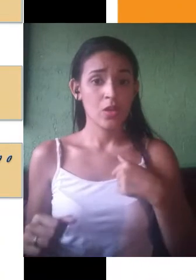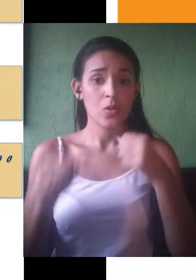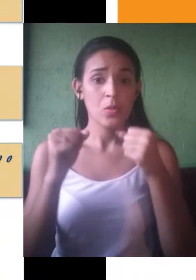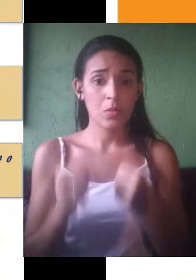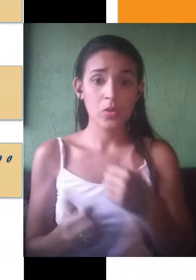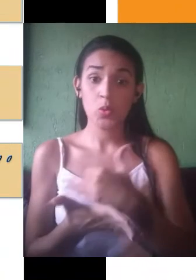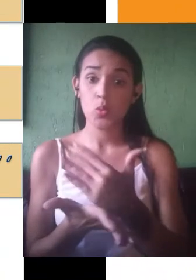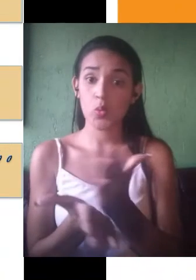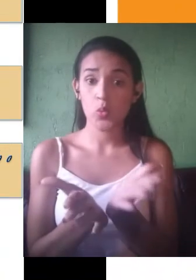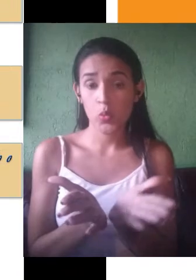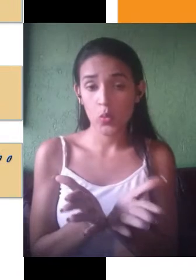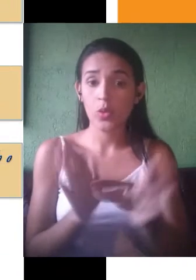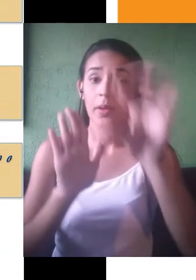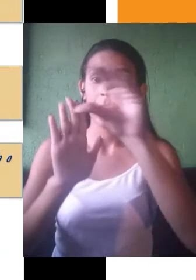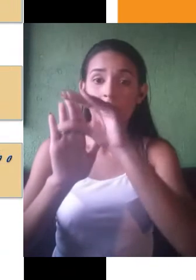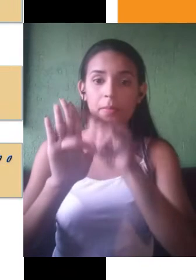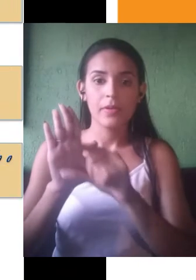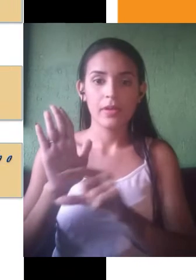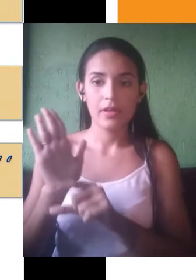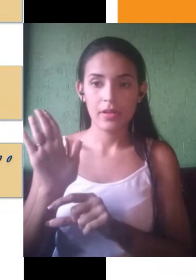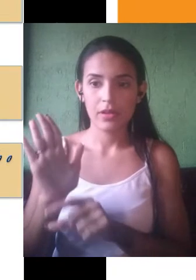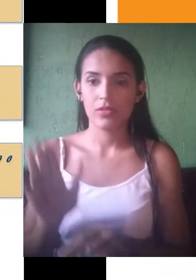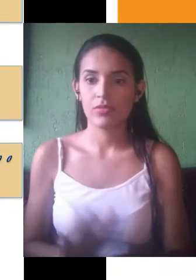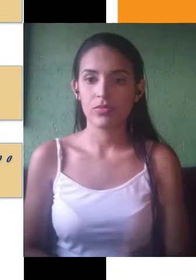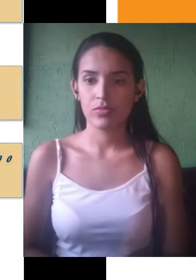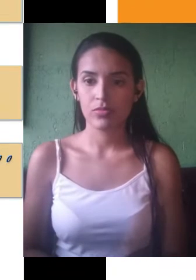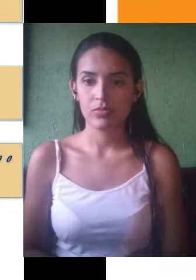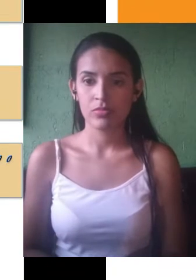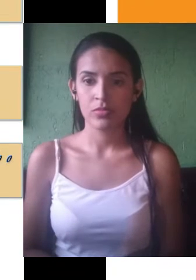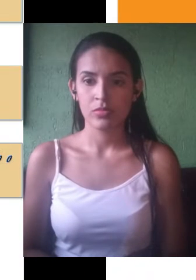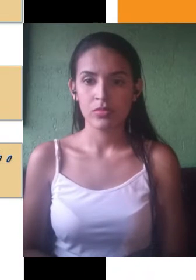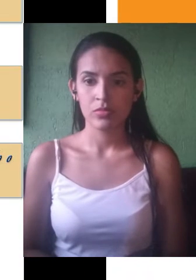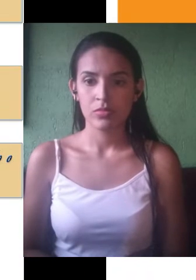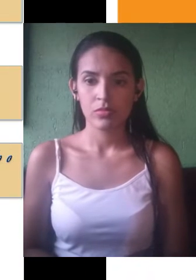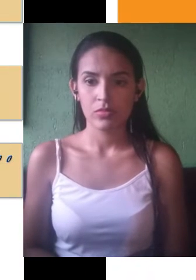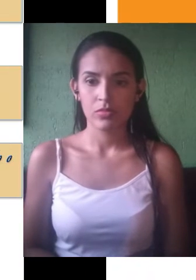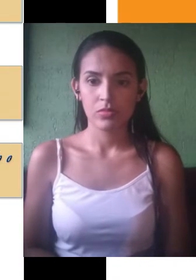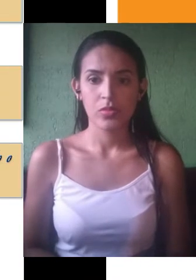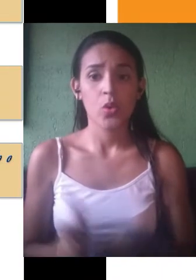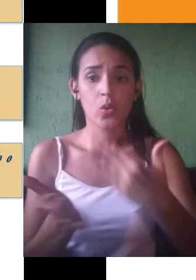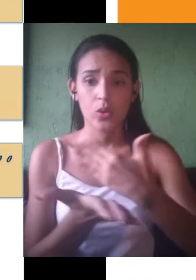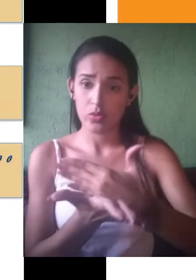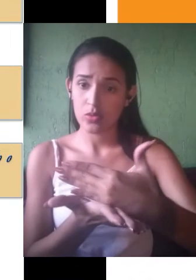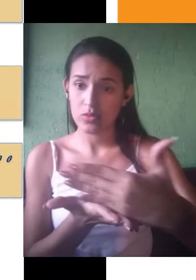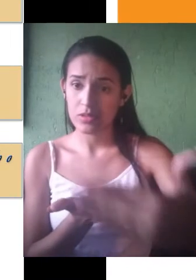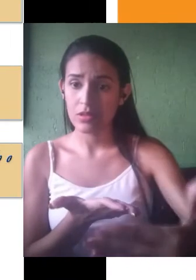princípio, a gente faz essa seleção de maneira bem simples. A gente pega aquelas ideias, a gente pode anotar na própria